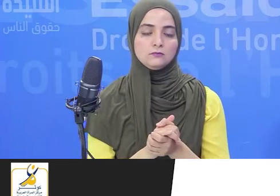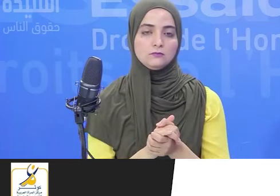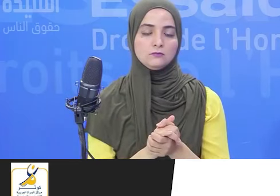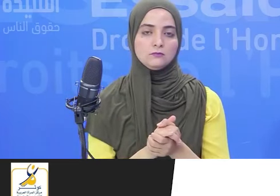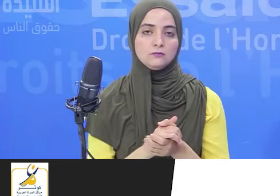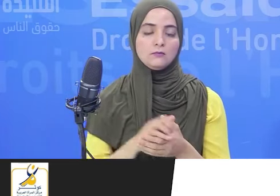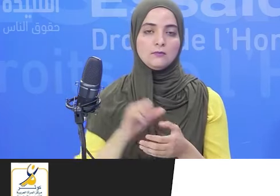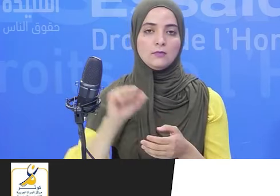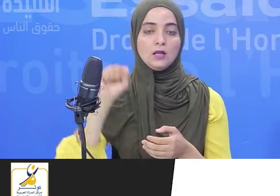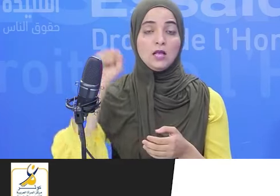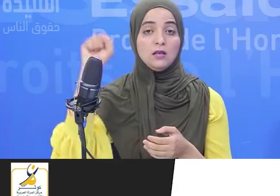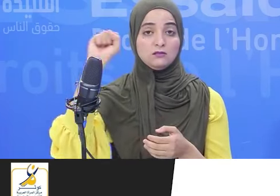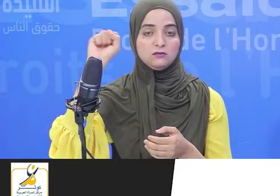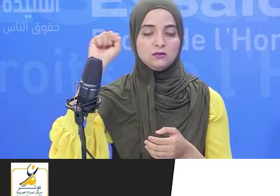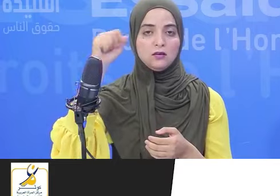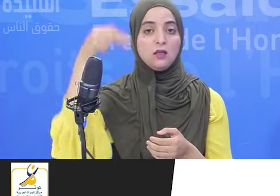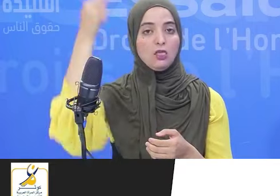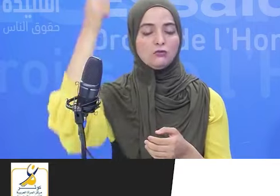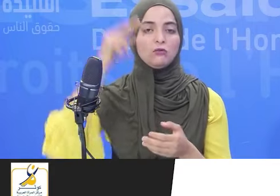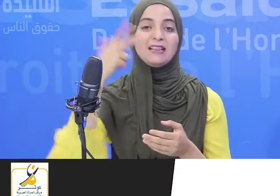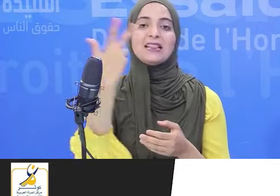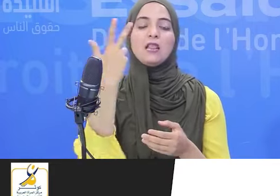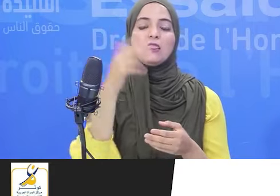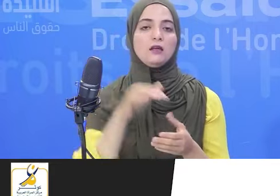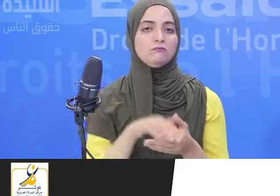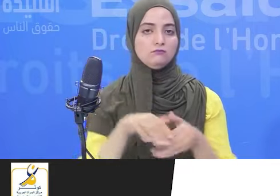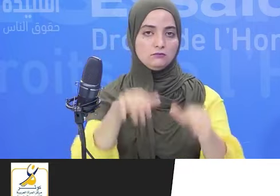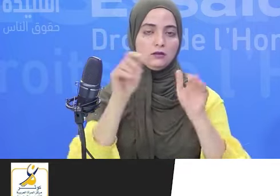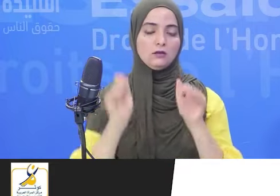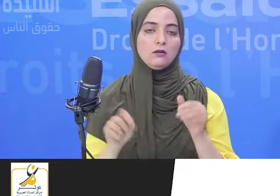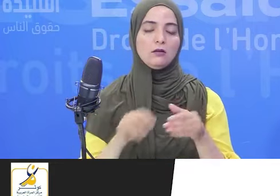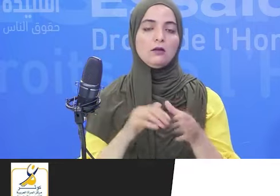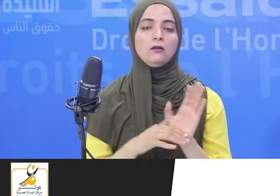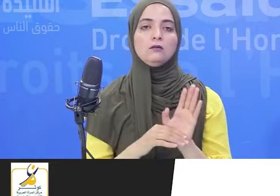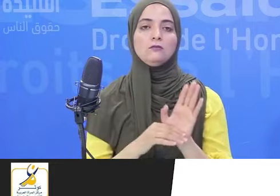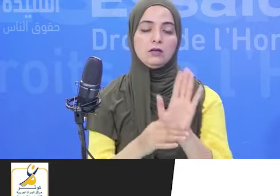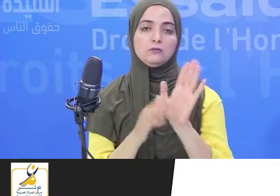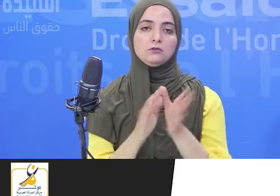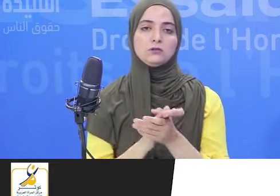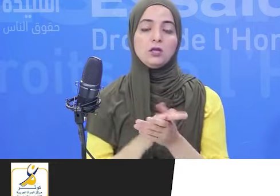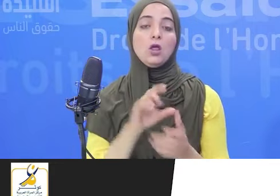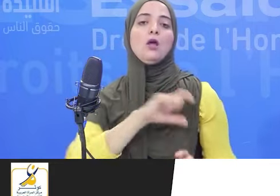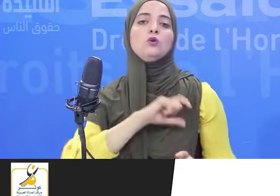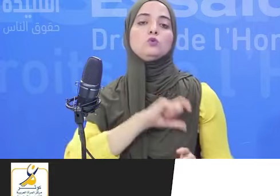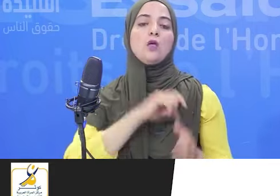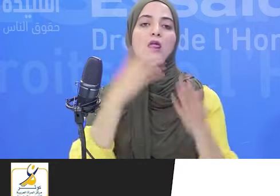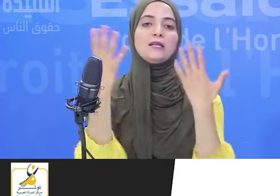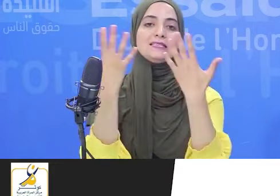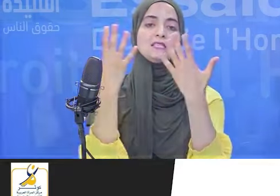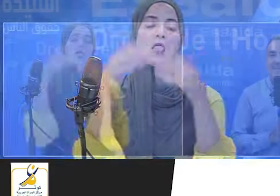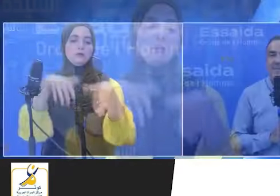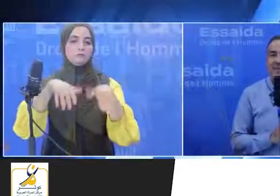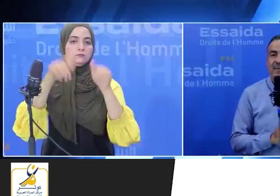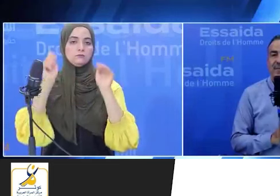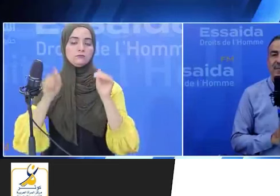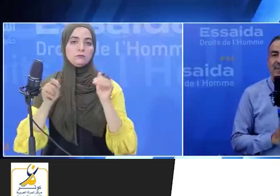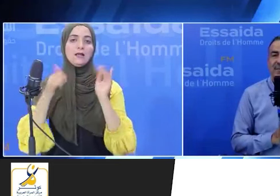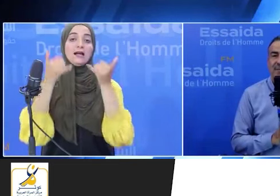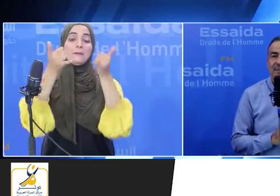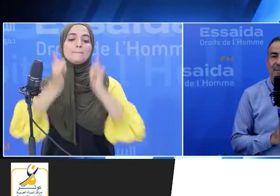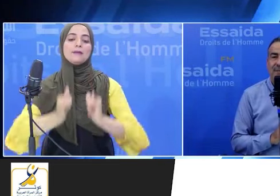سريانا كيف كيف تلاثة مقاعد سوسة تسعة مقاعد